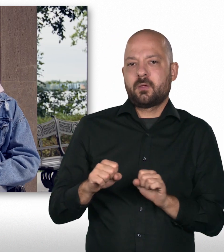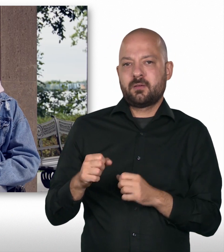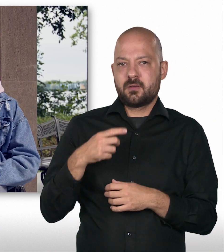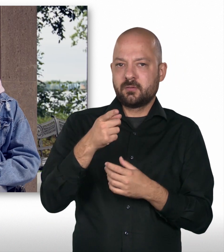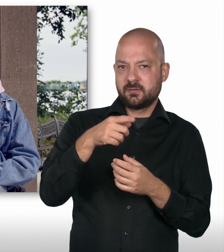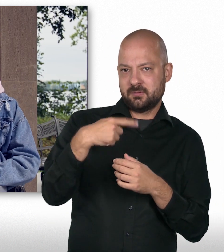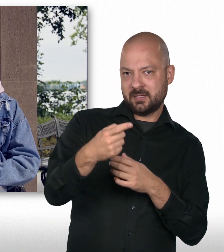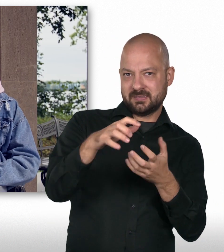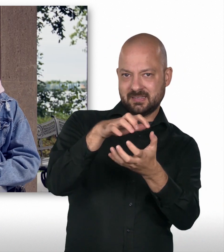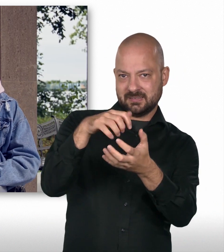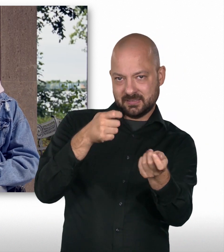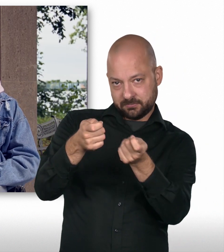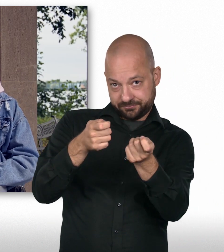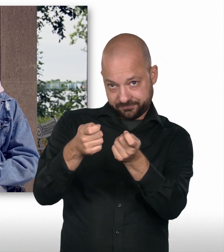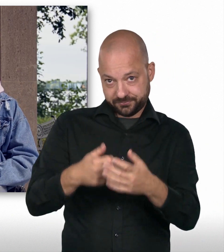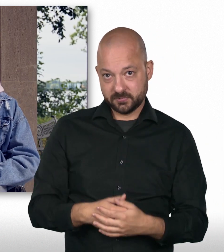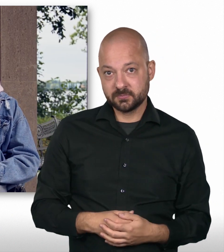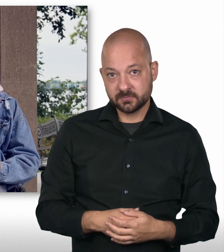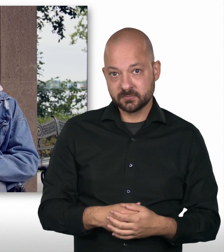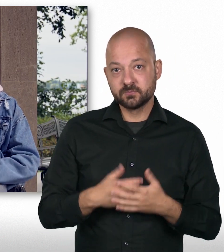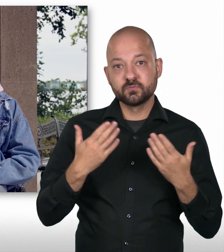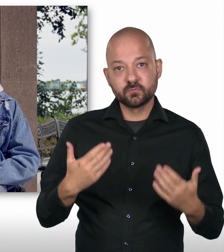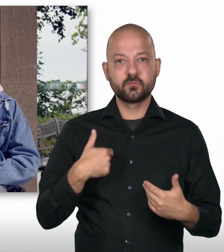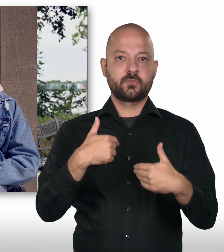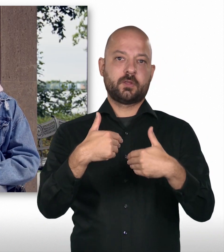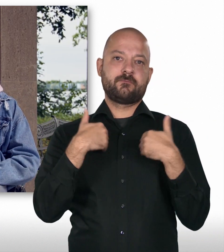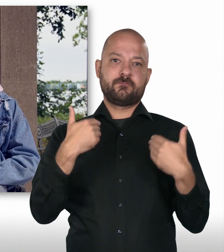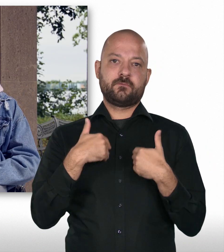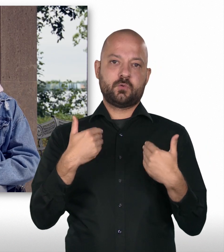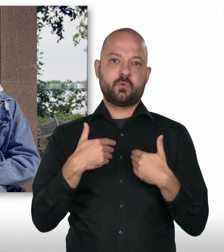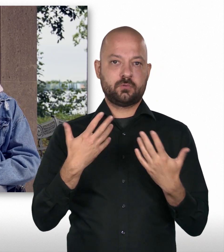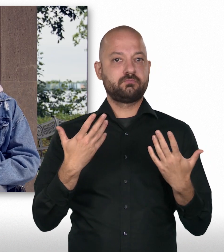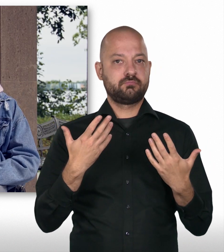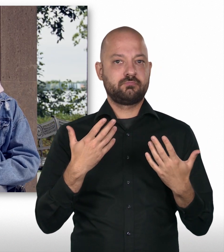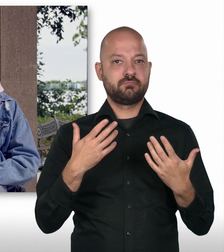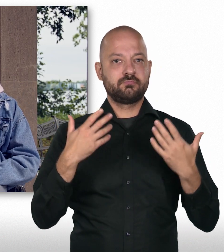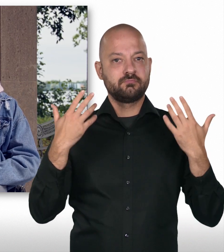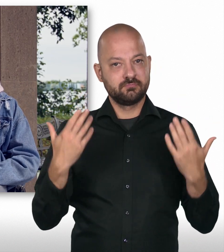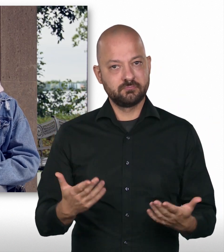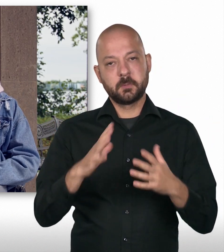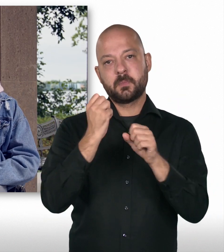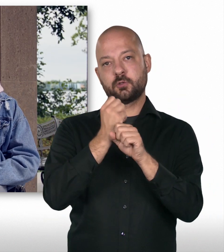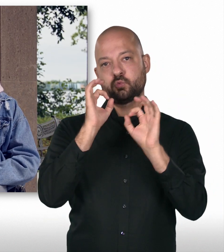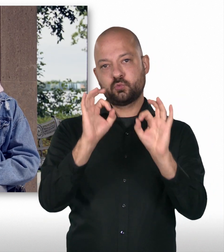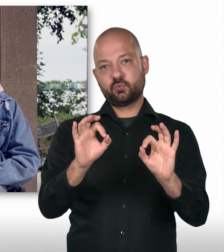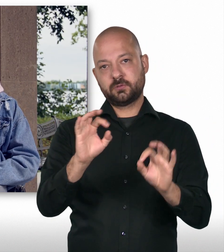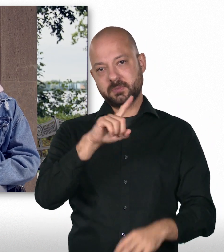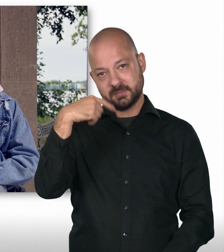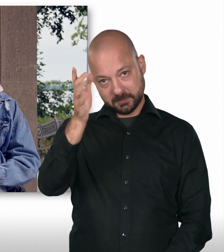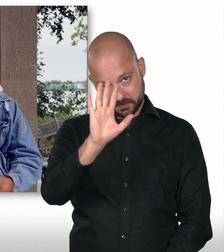und was unsere Politik dafür Möglichkeiten hat, die nächsten Krisen zu bewältigen. Das war es jetzt aber von mir, Freunde. Macht's gut und